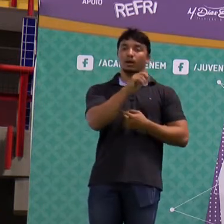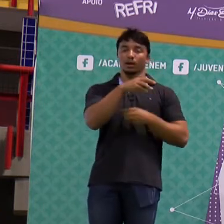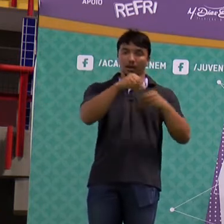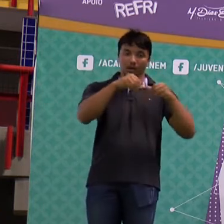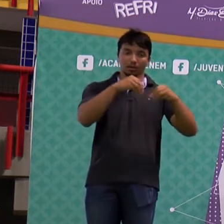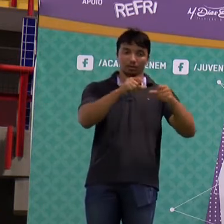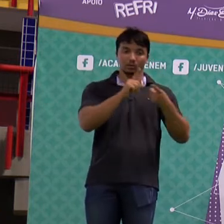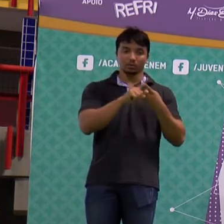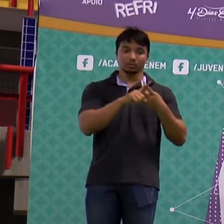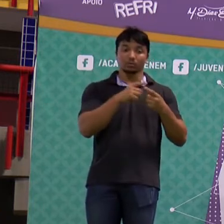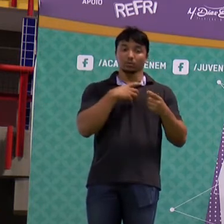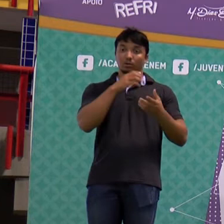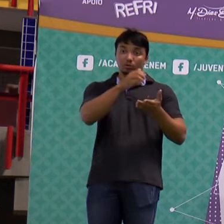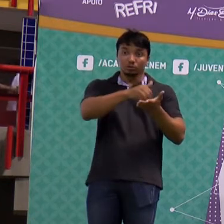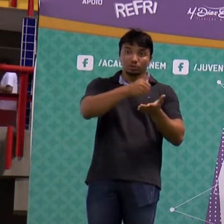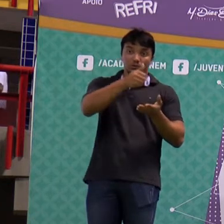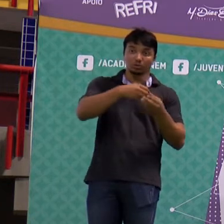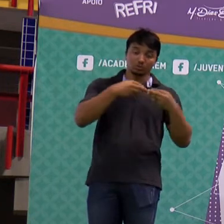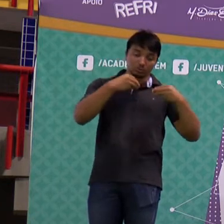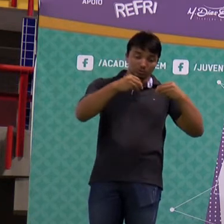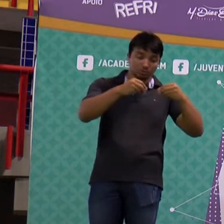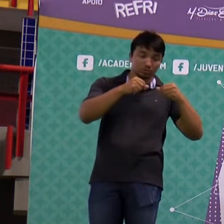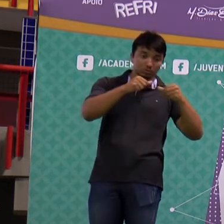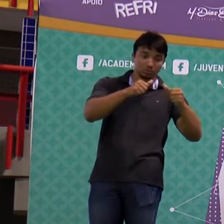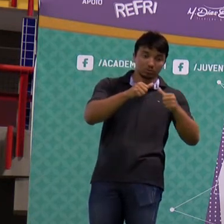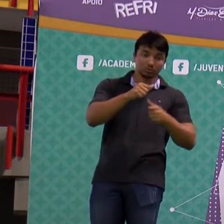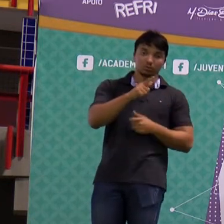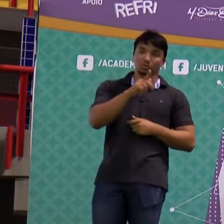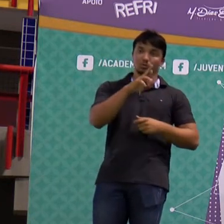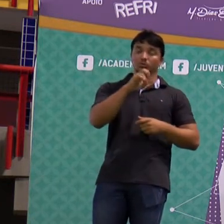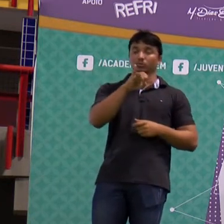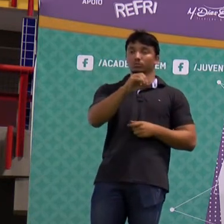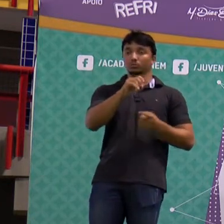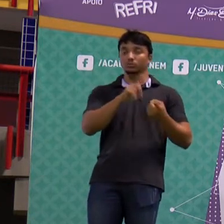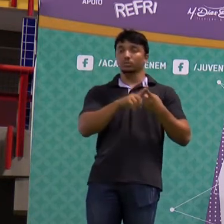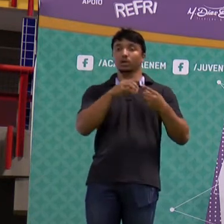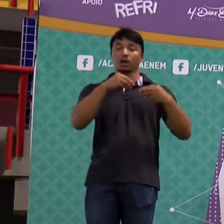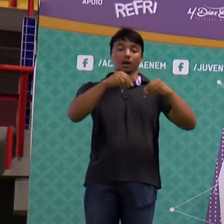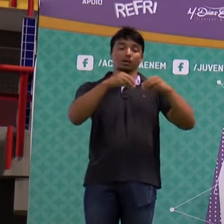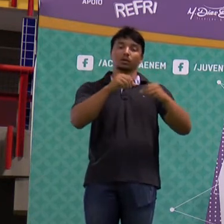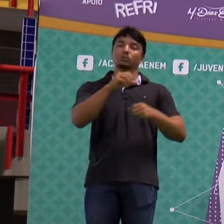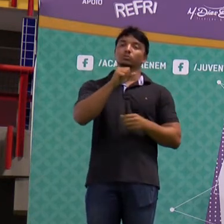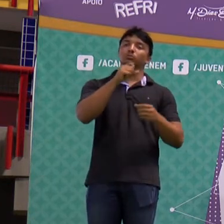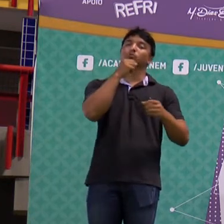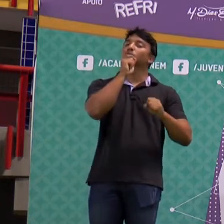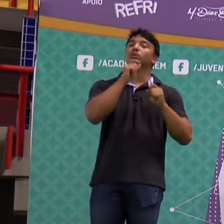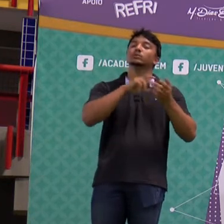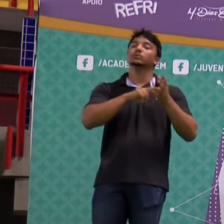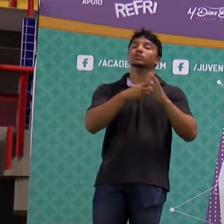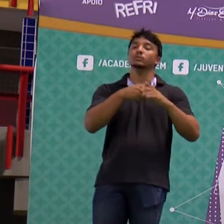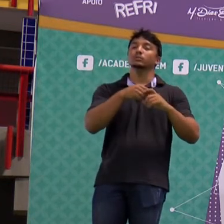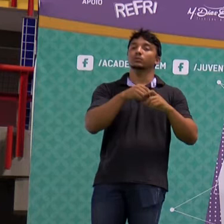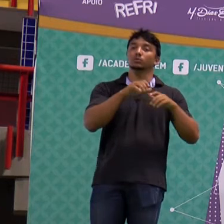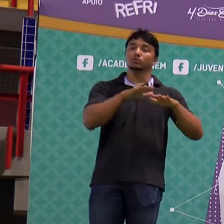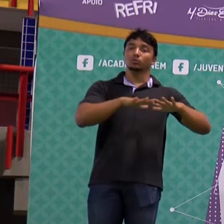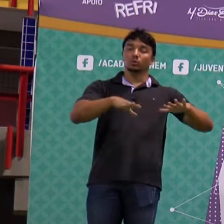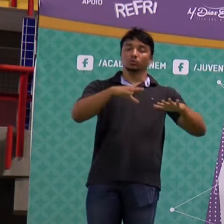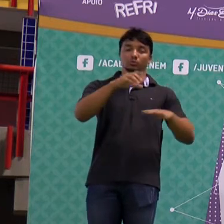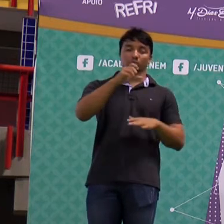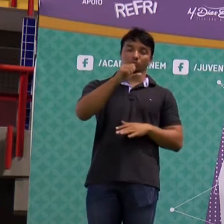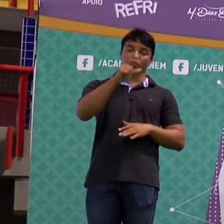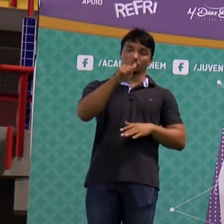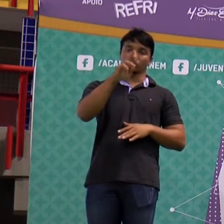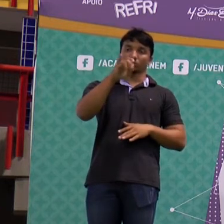É necessário a remoção de sólidos grosseiros e areia. Sólidos grosseiros, assim como areia,